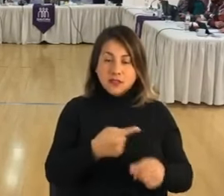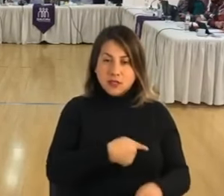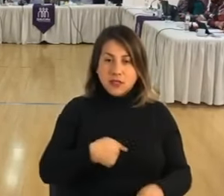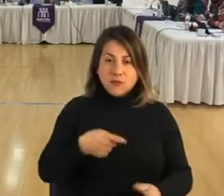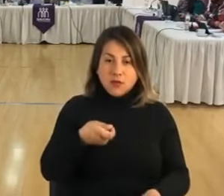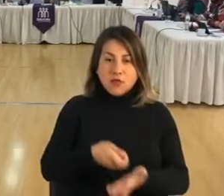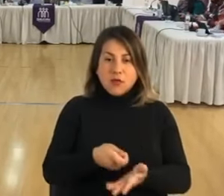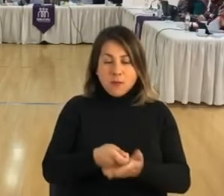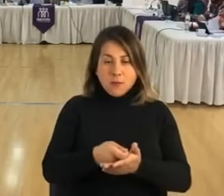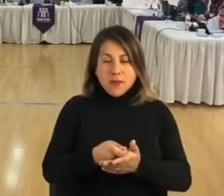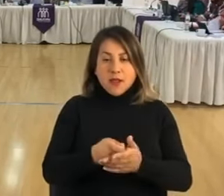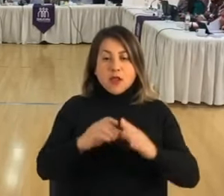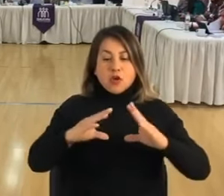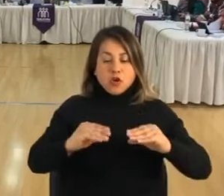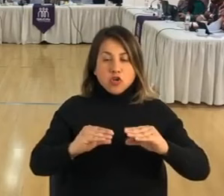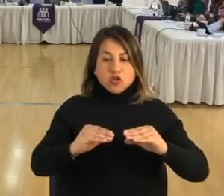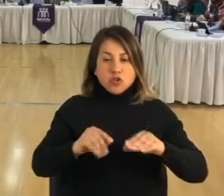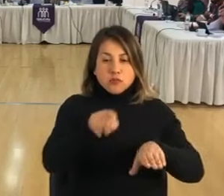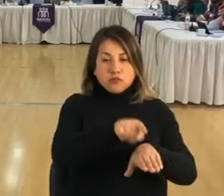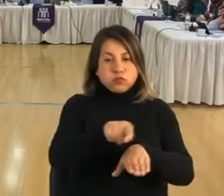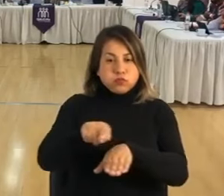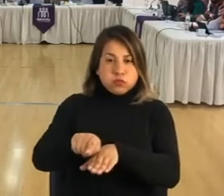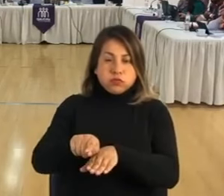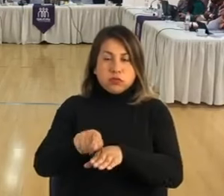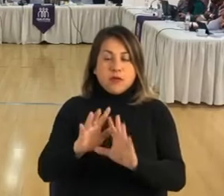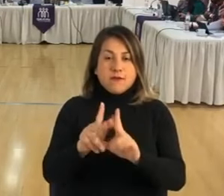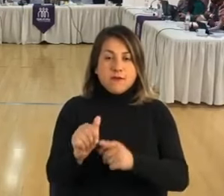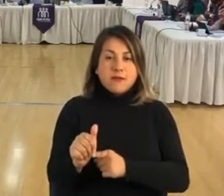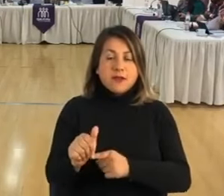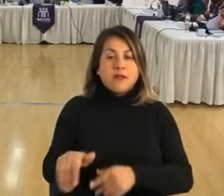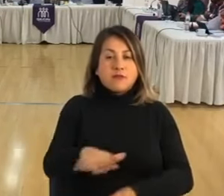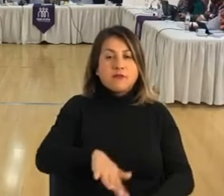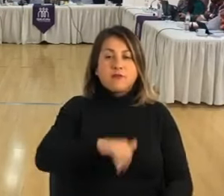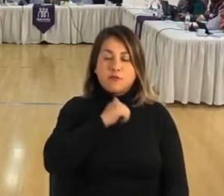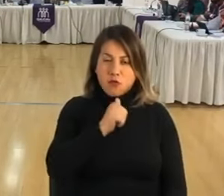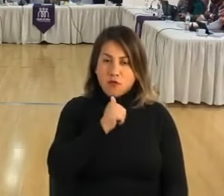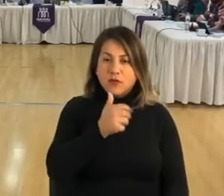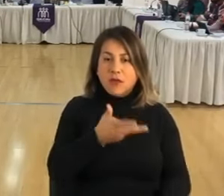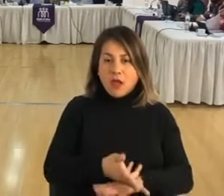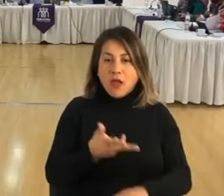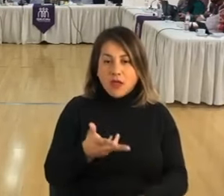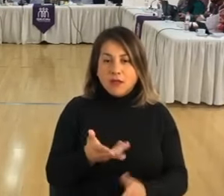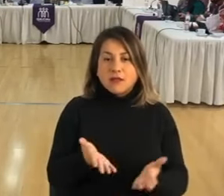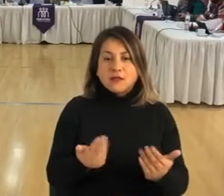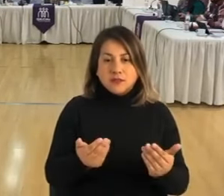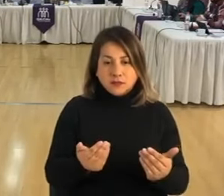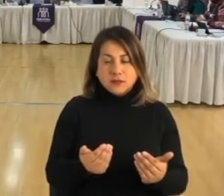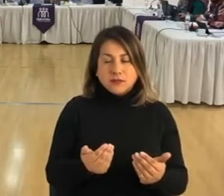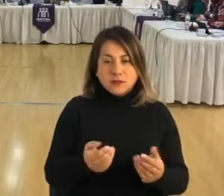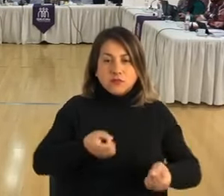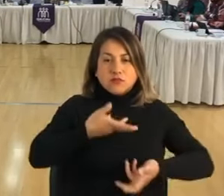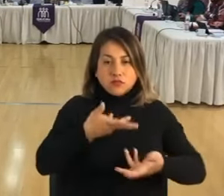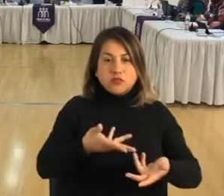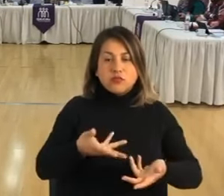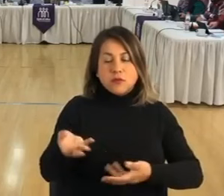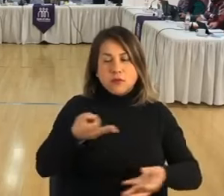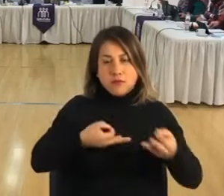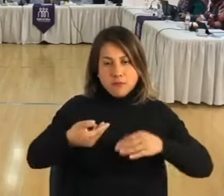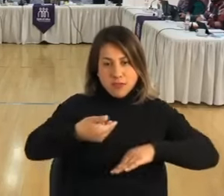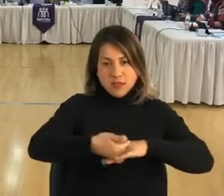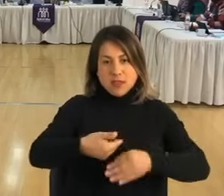Adquisición de Cáceres y Colchones Clínicos destinados a personas y o familias vulnerables y que presentan una necesidad manifiesta en la comuna.